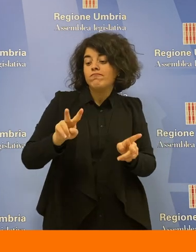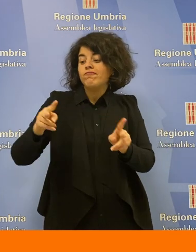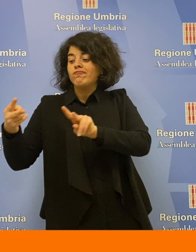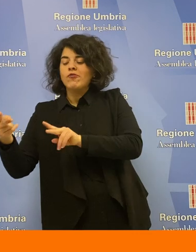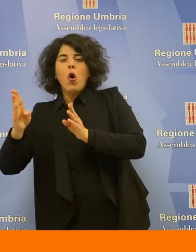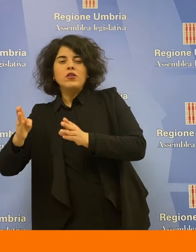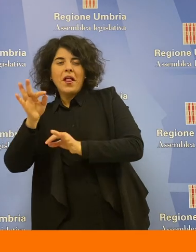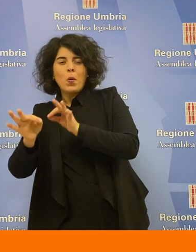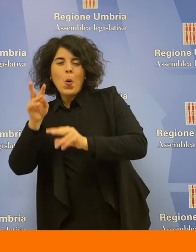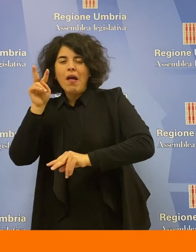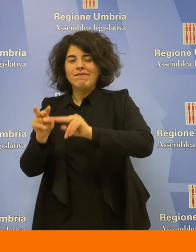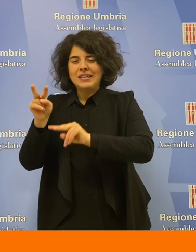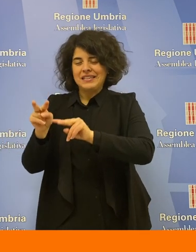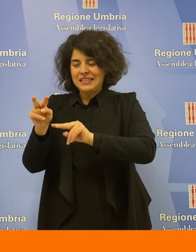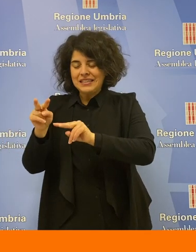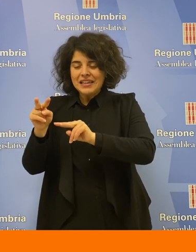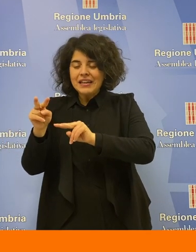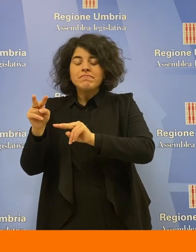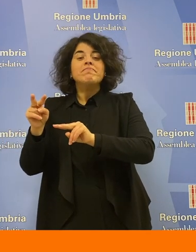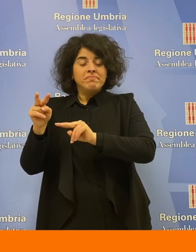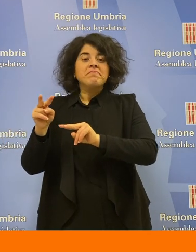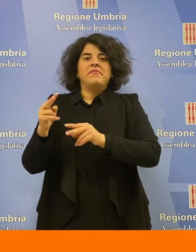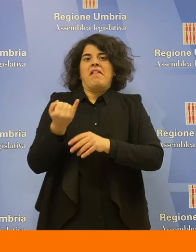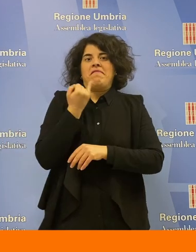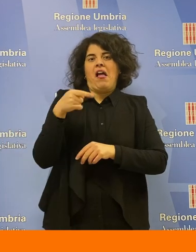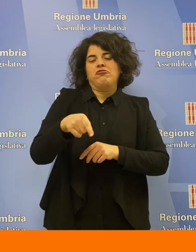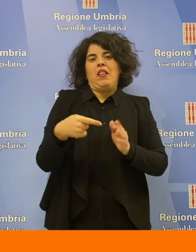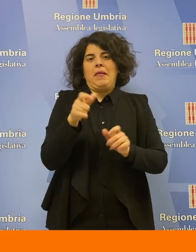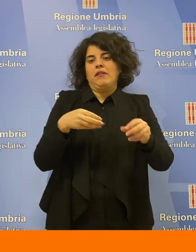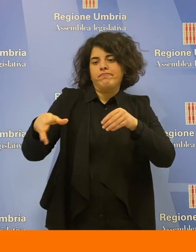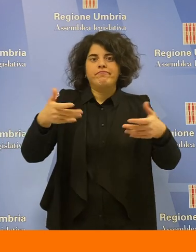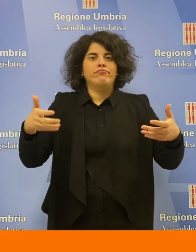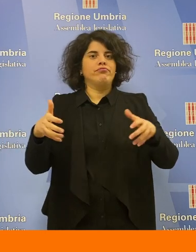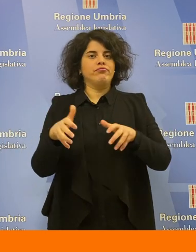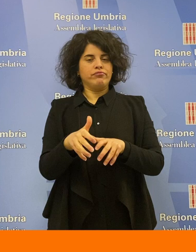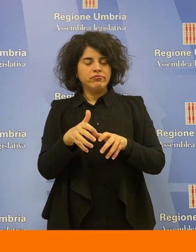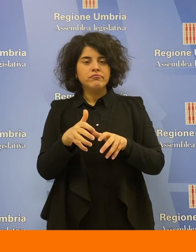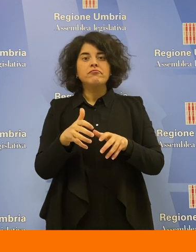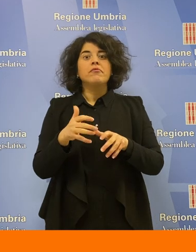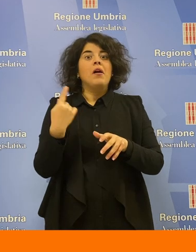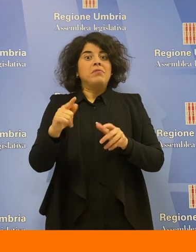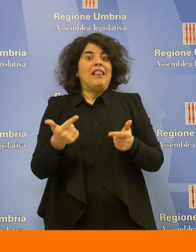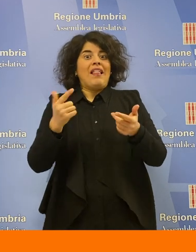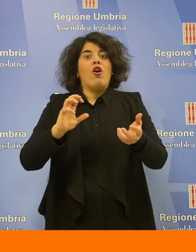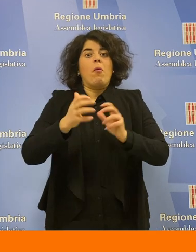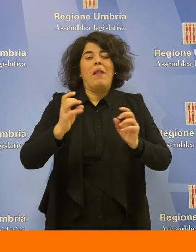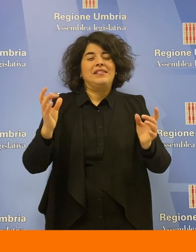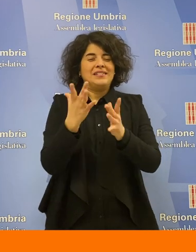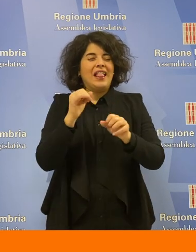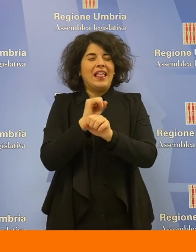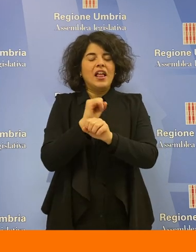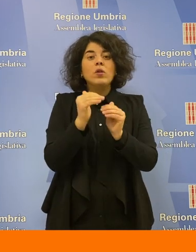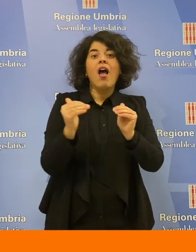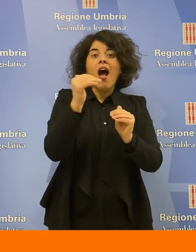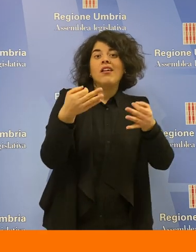e situazioni complesse, soprattutto nel caso dei detenuti ad alta sicurezza e al 41 bis. Per i rappresentanti sindacali esistono